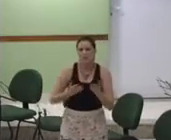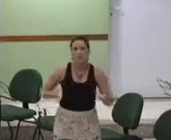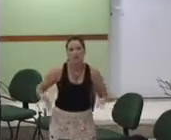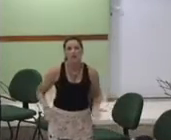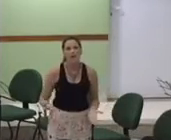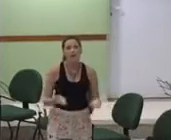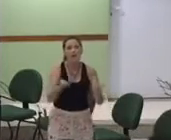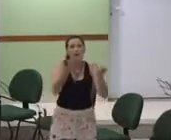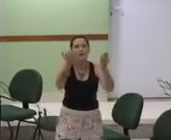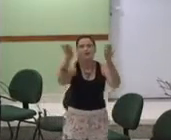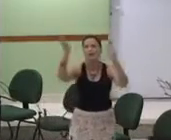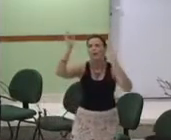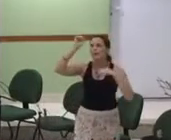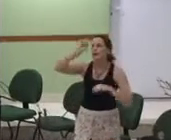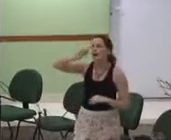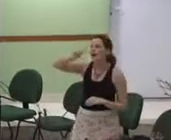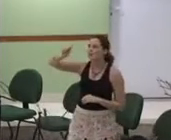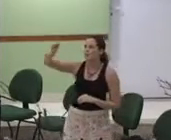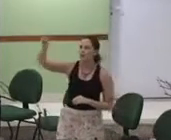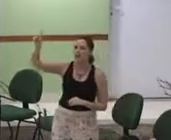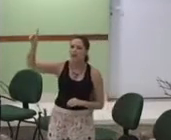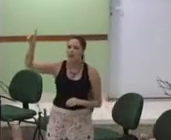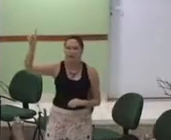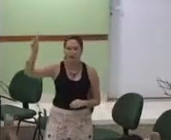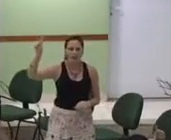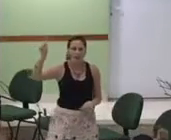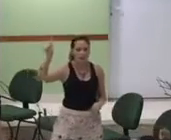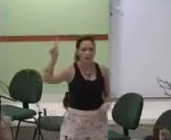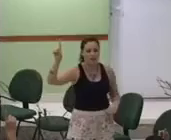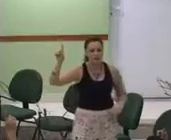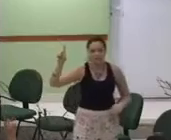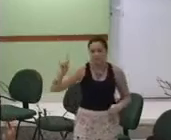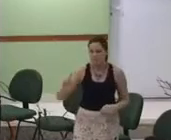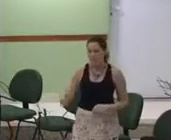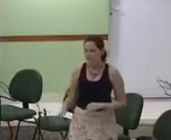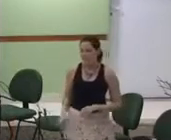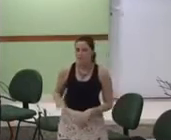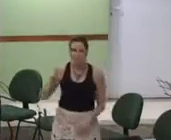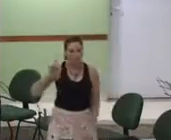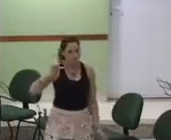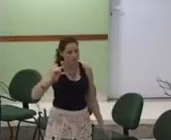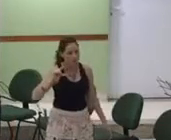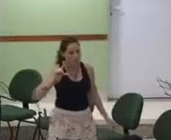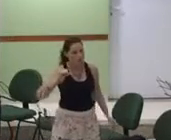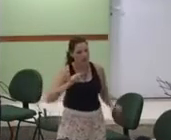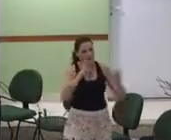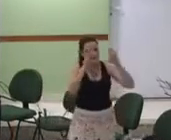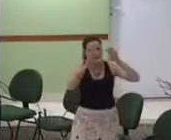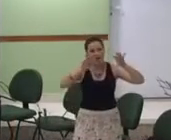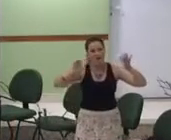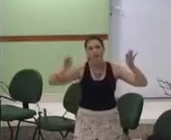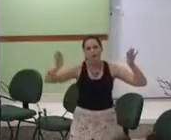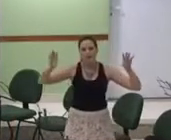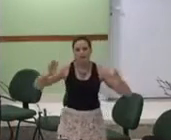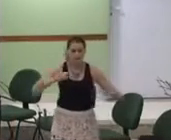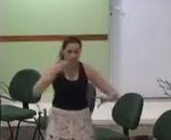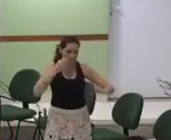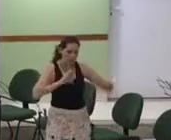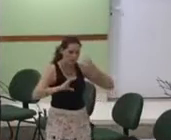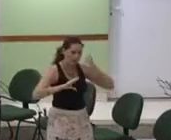mãos a ti as aves do céu cantam para